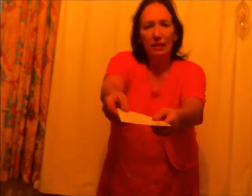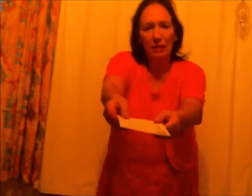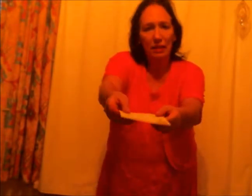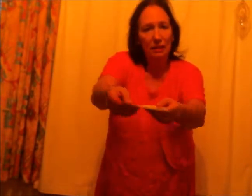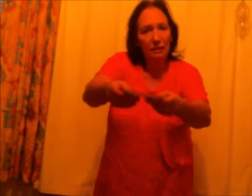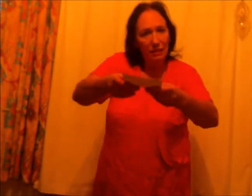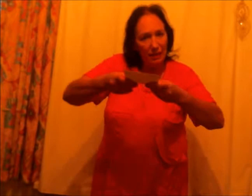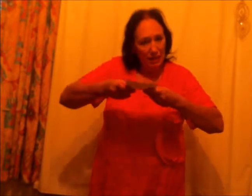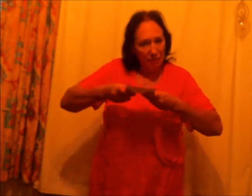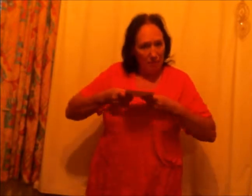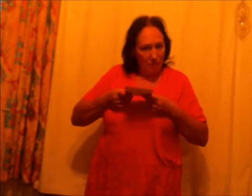neem.